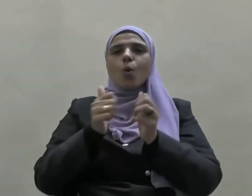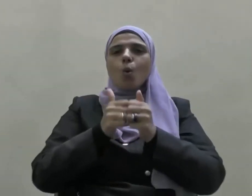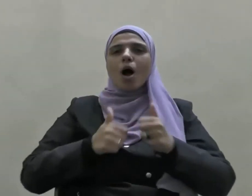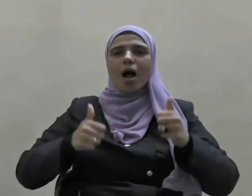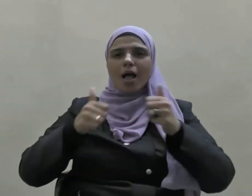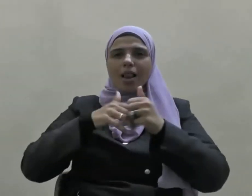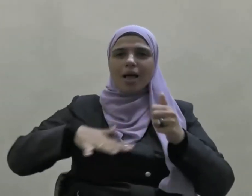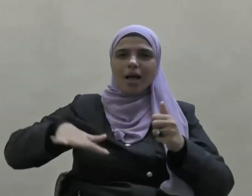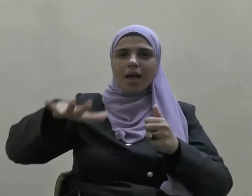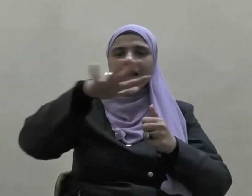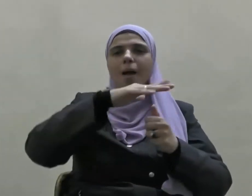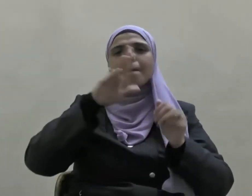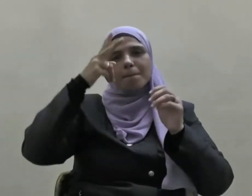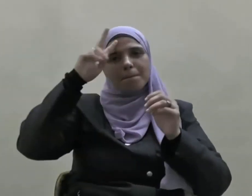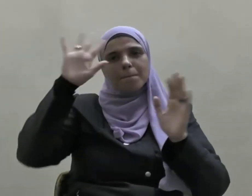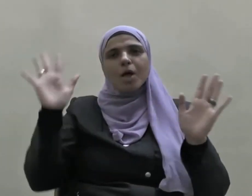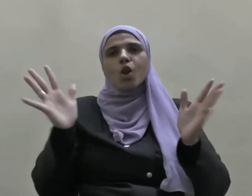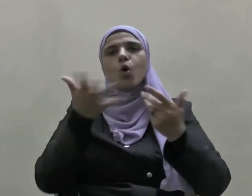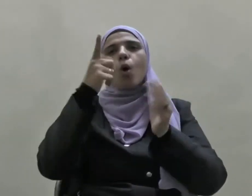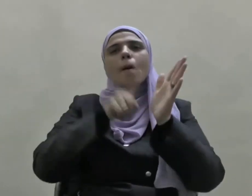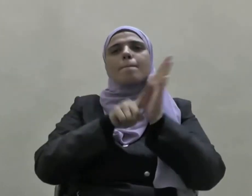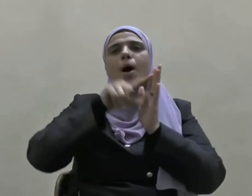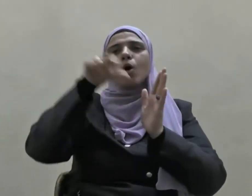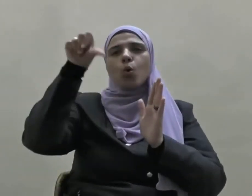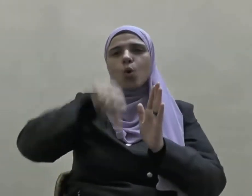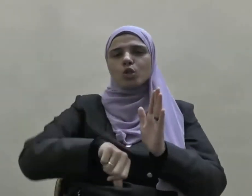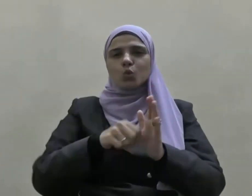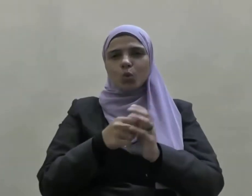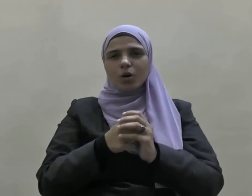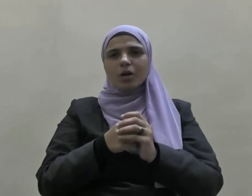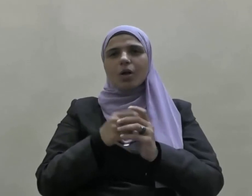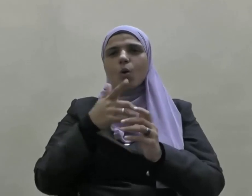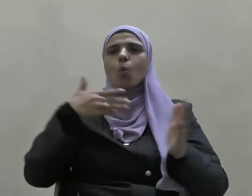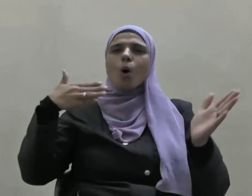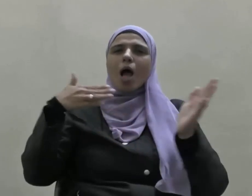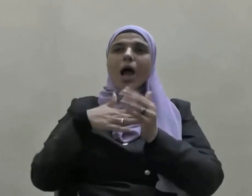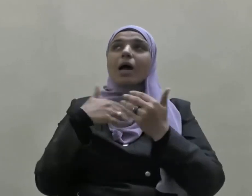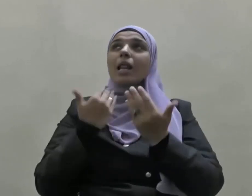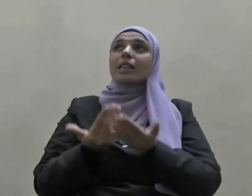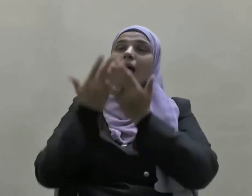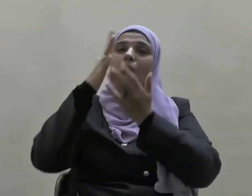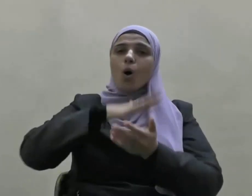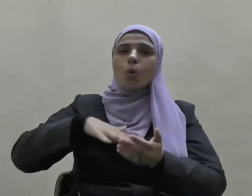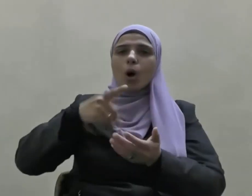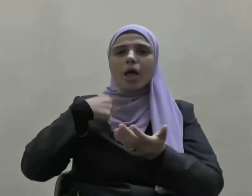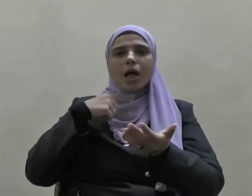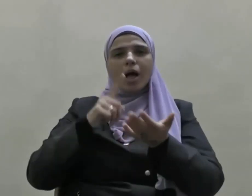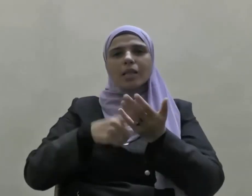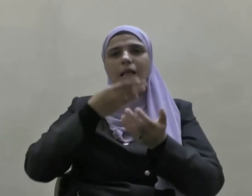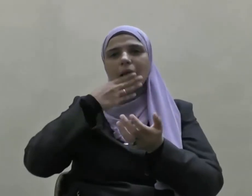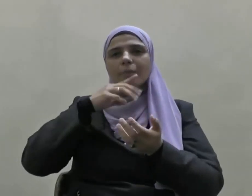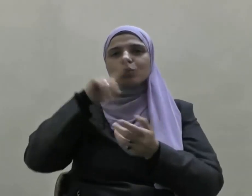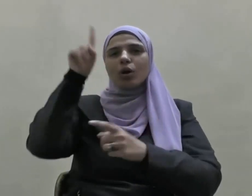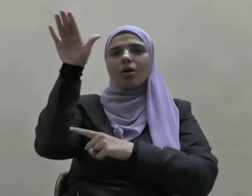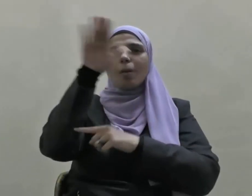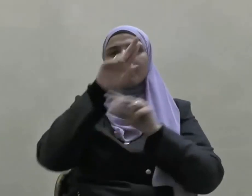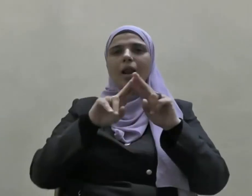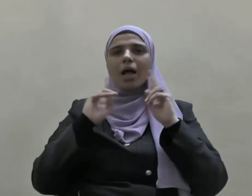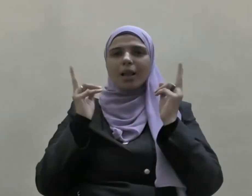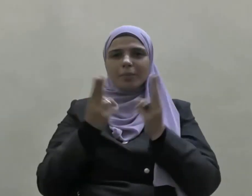وأهلها من كل مكروه وسوء وآخر دعوانا أن الحمد لله